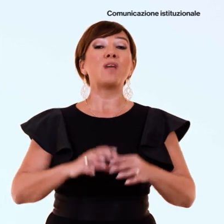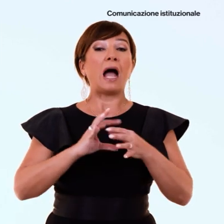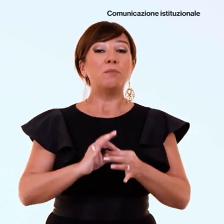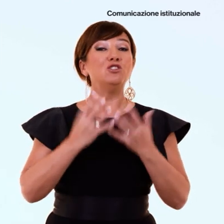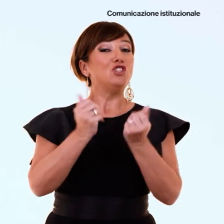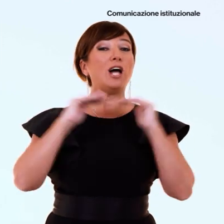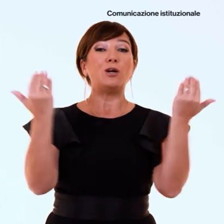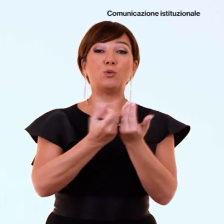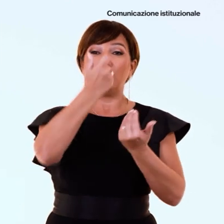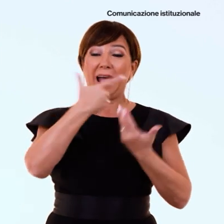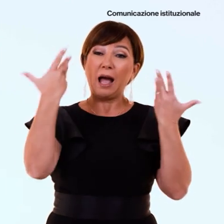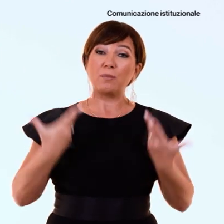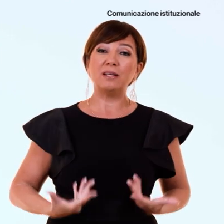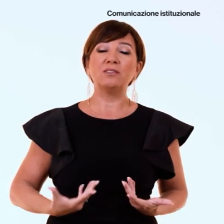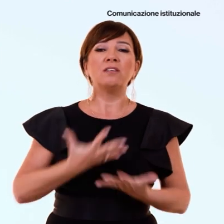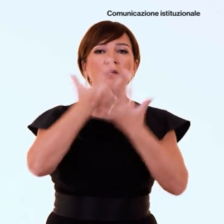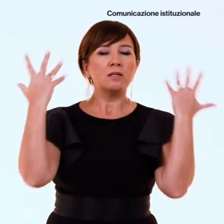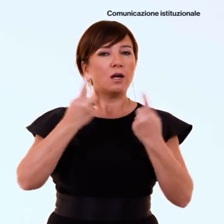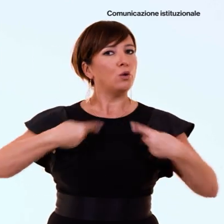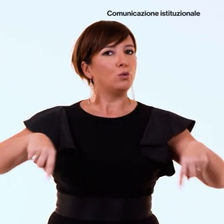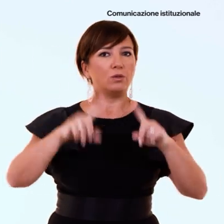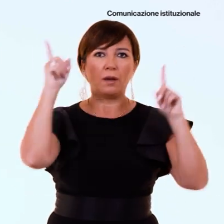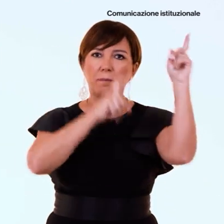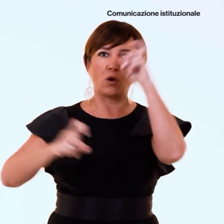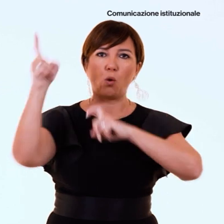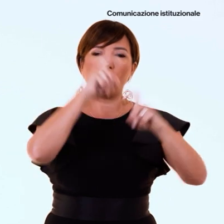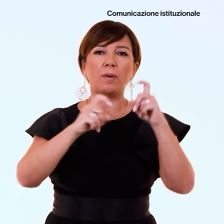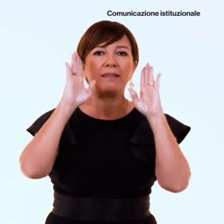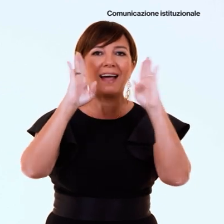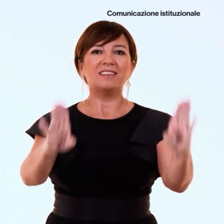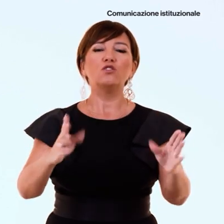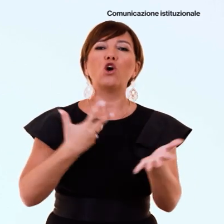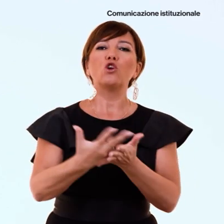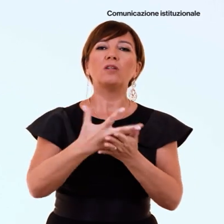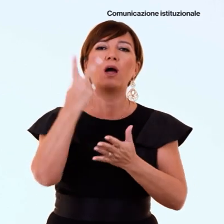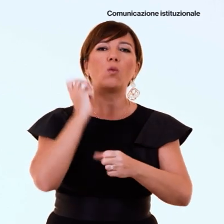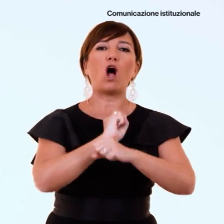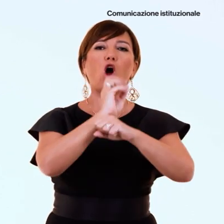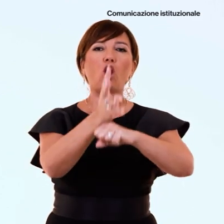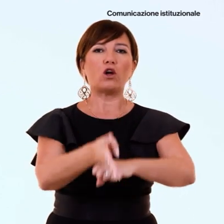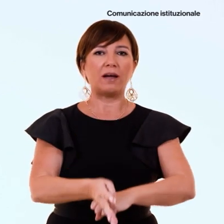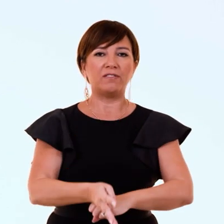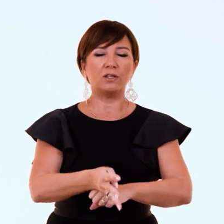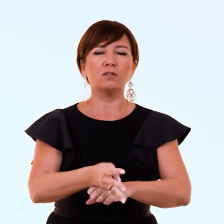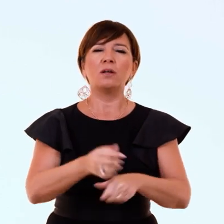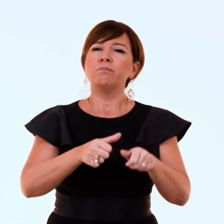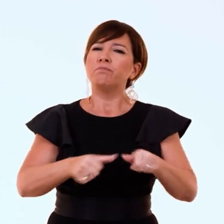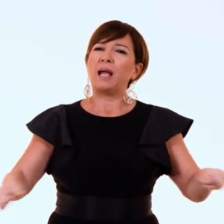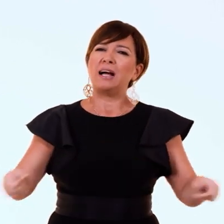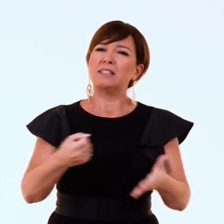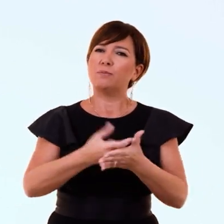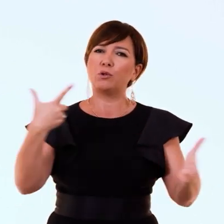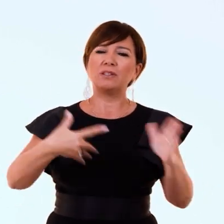Amici, ciao a tutti da Amadeus. Ovviamente tutti noi abbiamo la massima attenzione a qualsiasi notizia che riguardi il coronavirus. Allora è